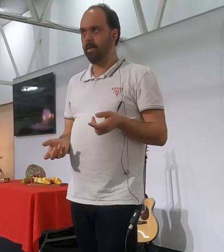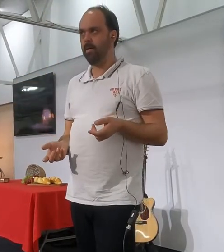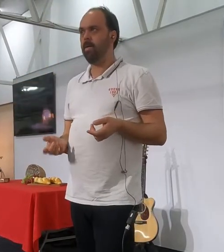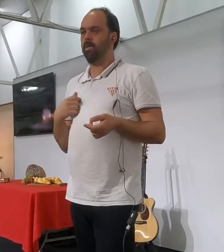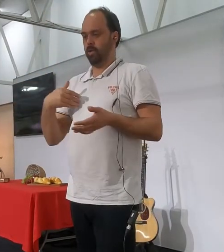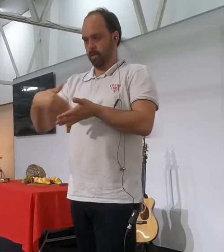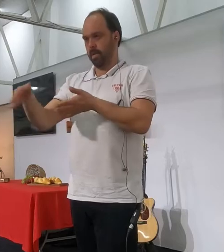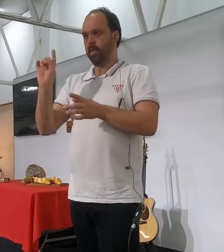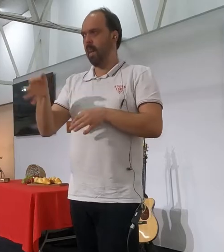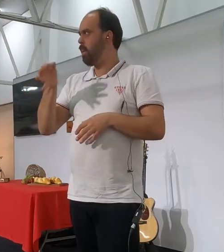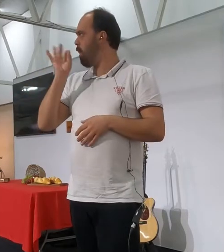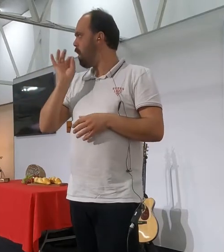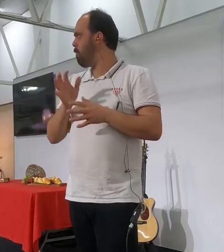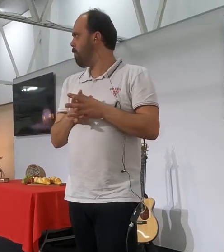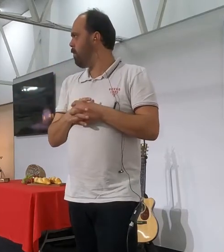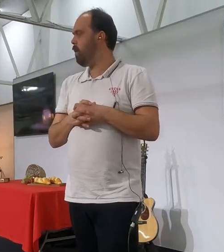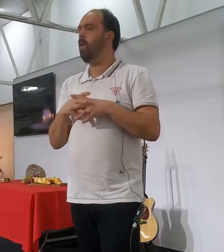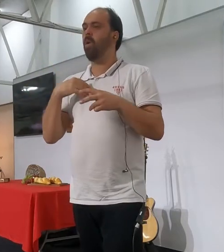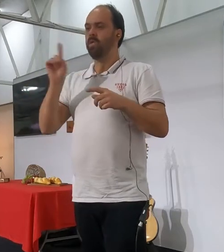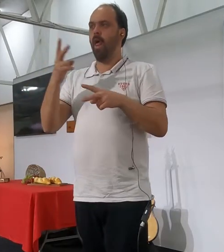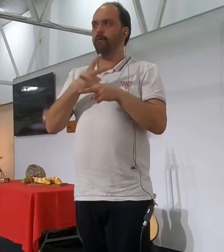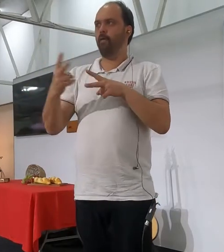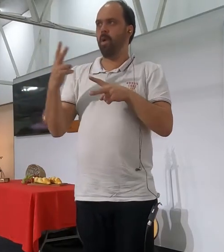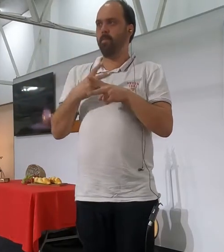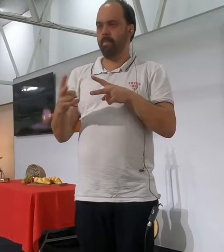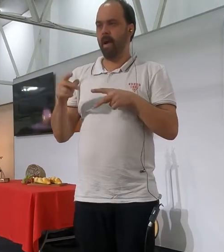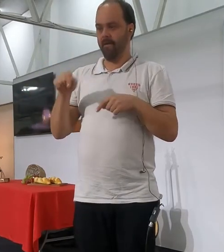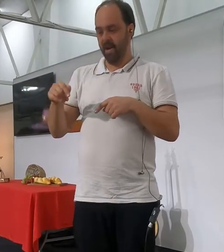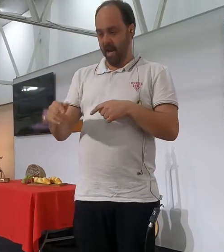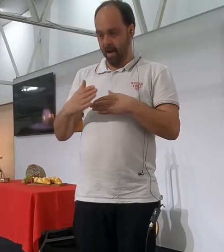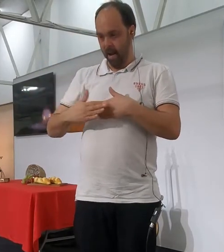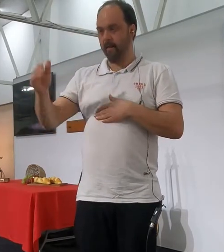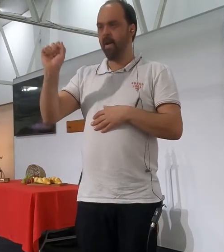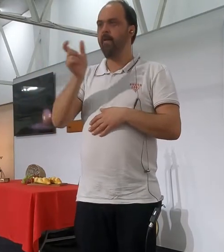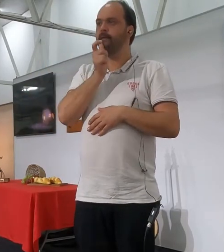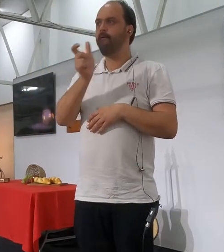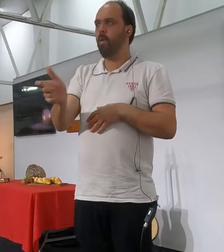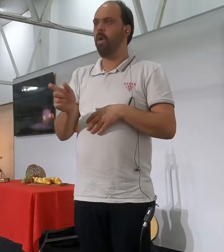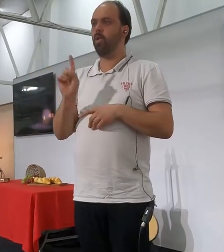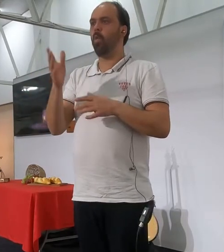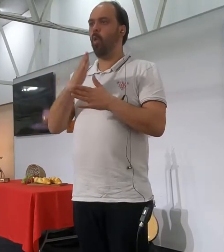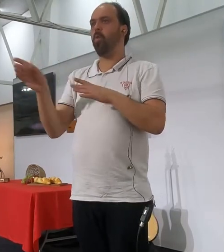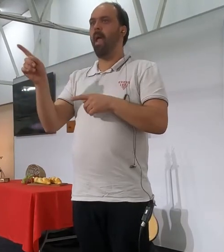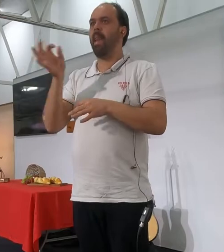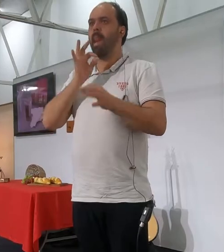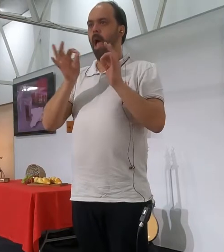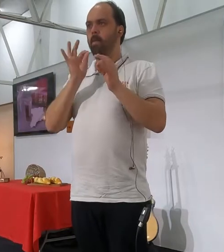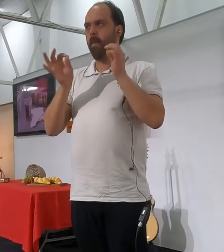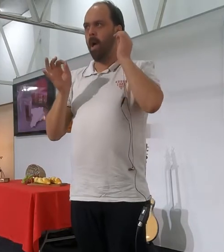ek wil nou graag, jou hart voorbereid, van hier af, die woord af, tot by die nachtmaal, so, volk my,